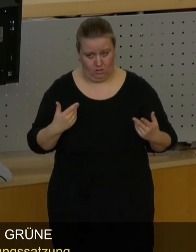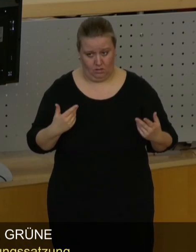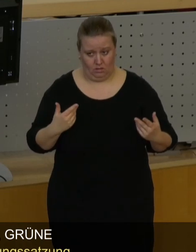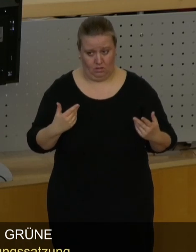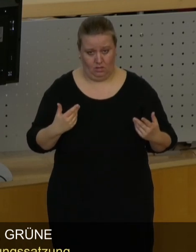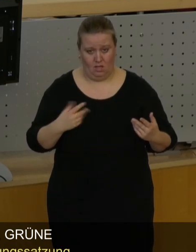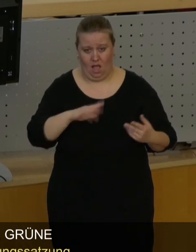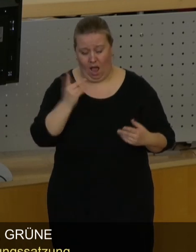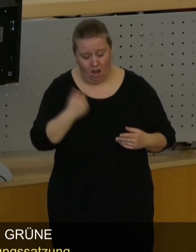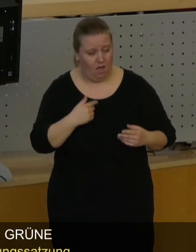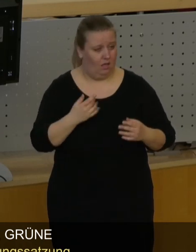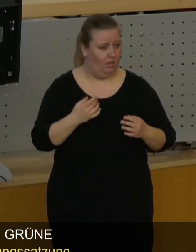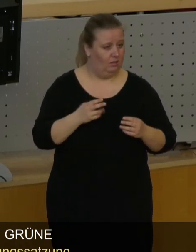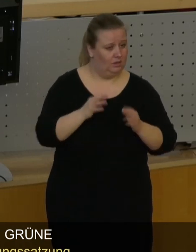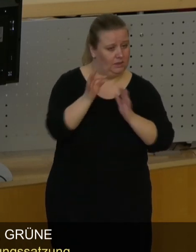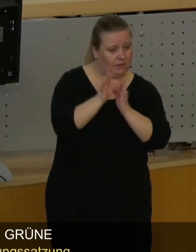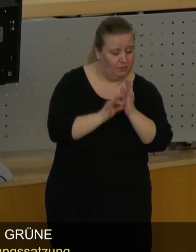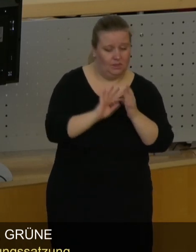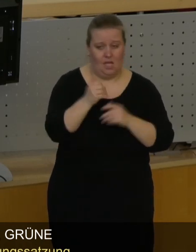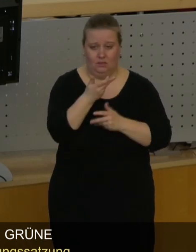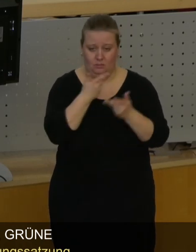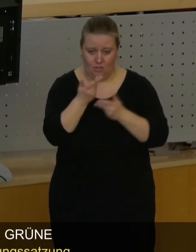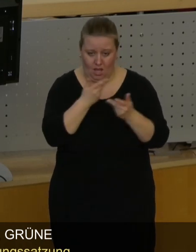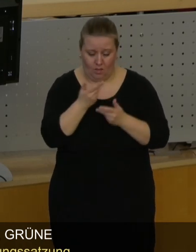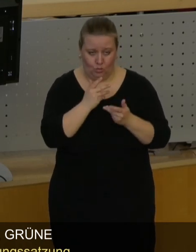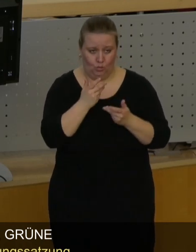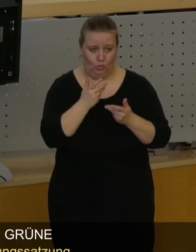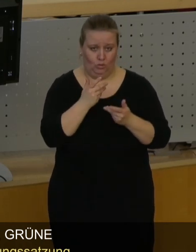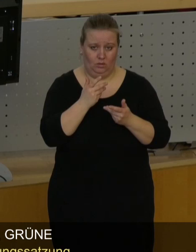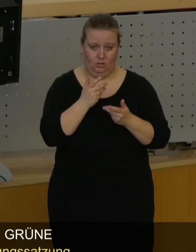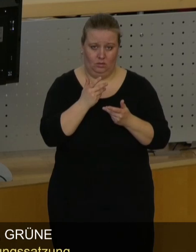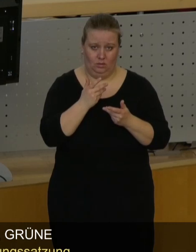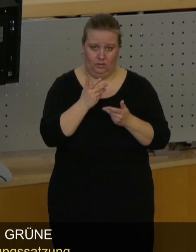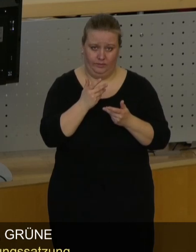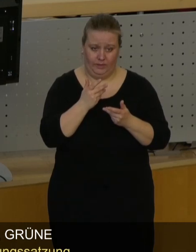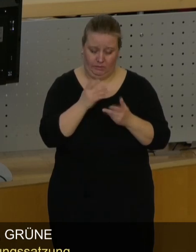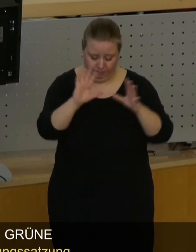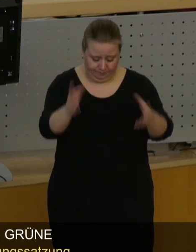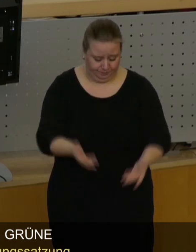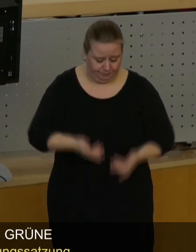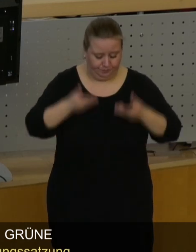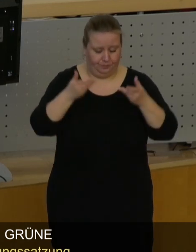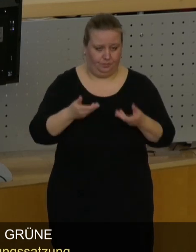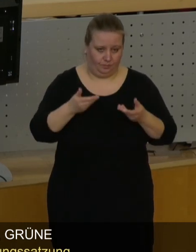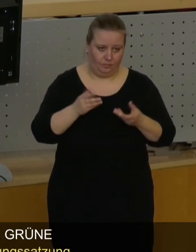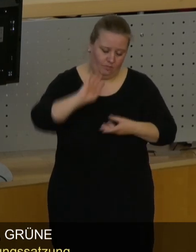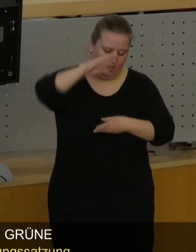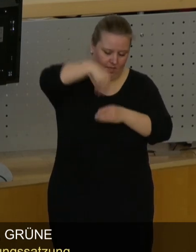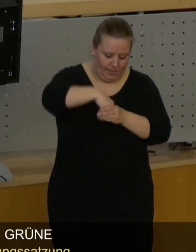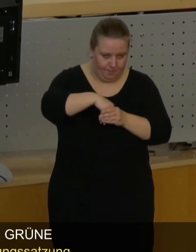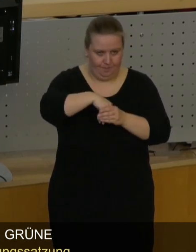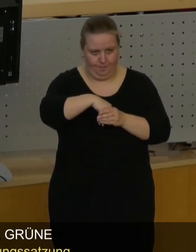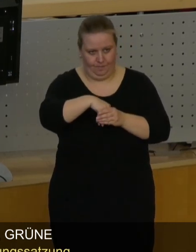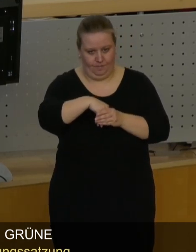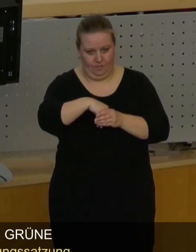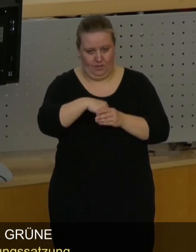alle Anregungen, die in diesem ersten Beratungsgang aufgekommen sind, haben wir eingearbeitet